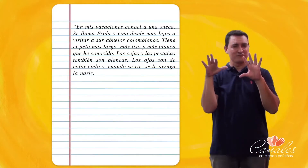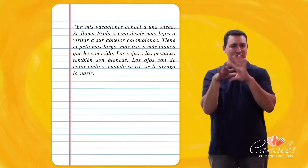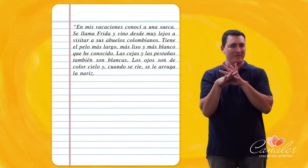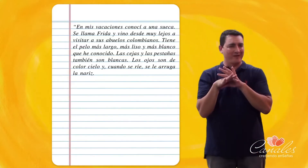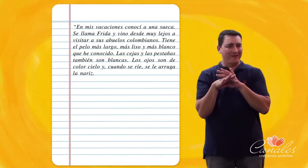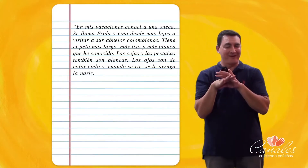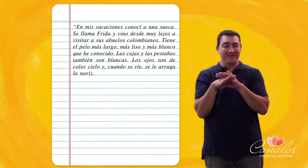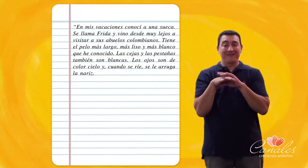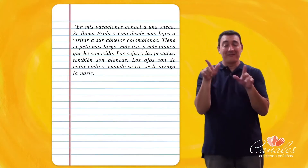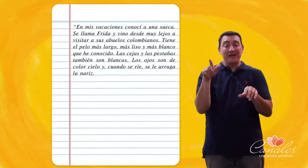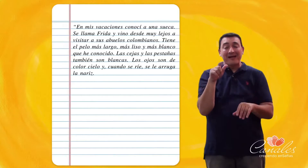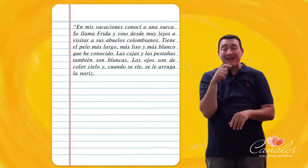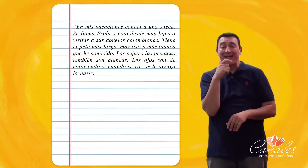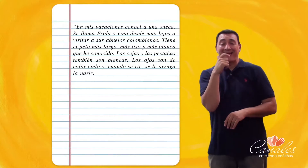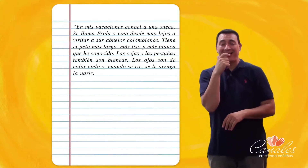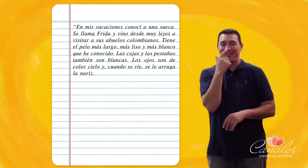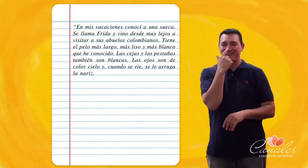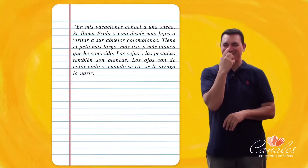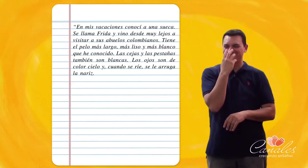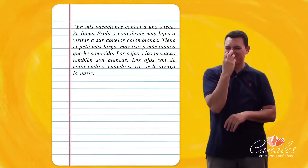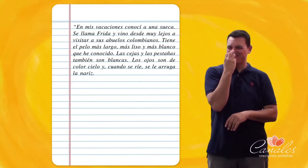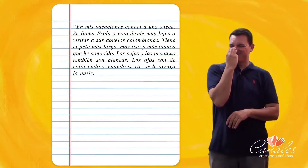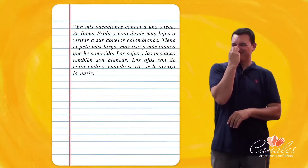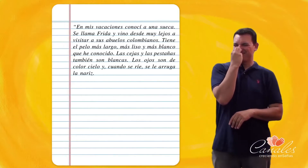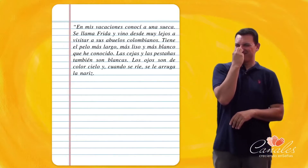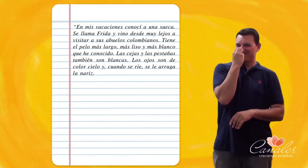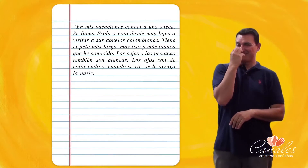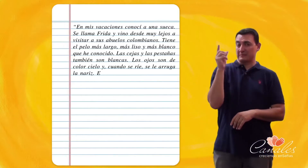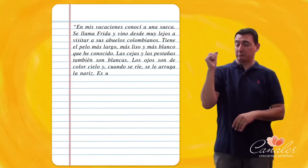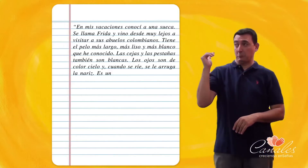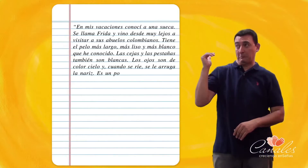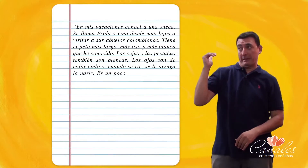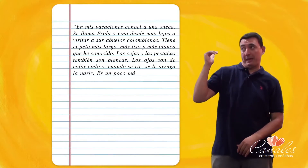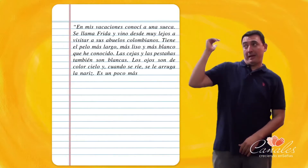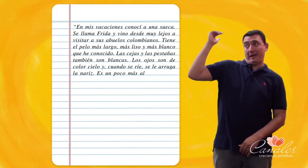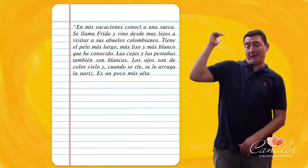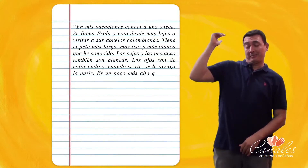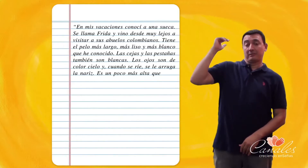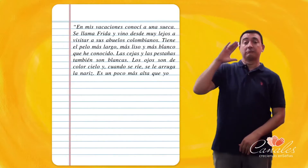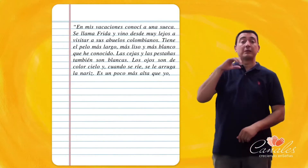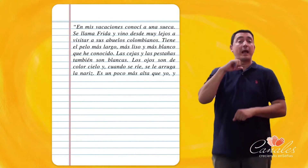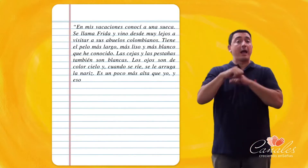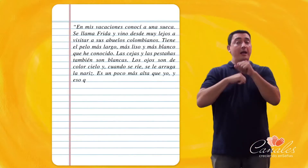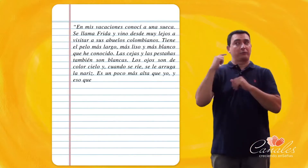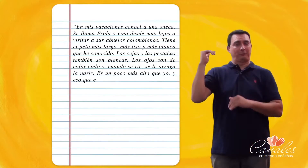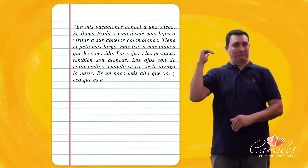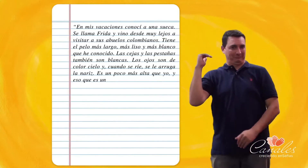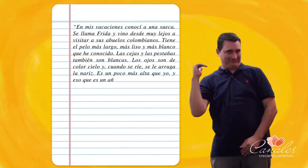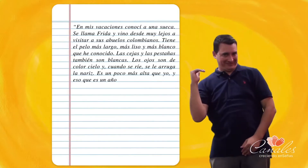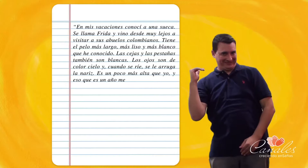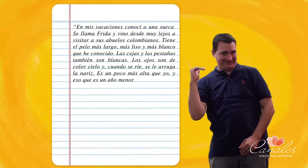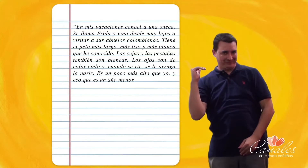cuando se ríe Se le arruga la nariz Es un poco más alta que yo Y eso que es un año menor